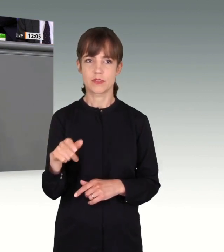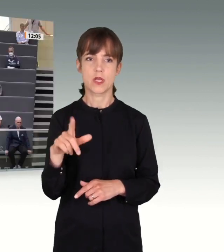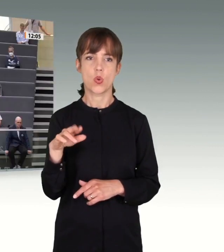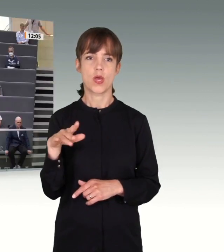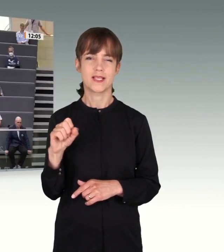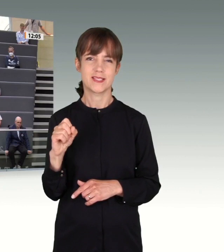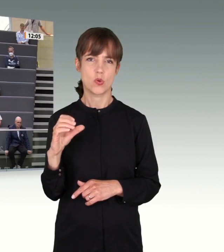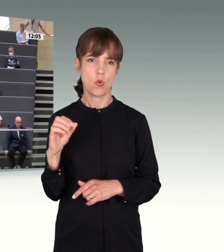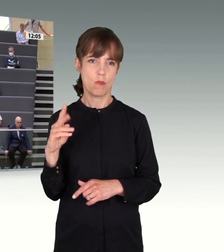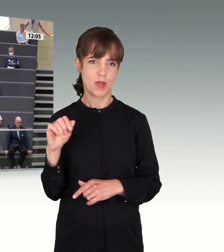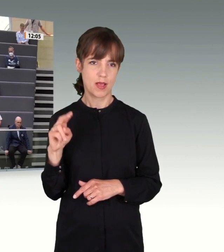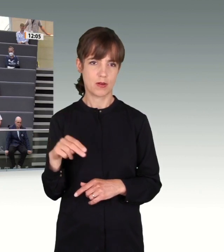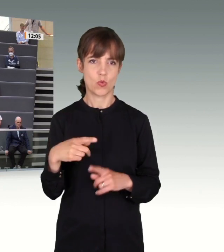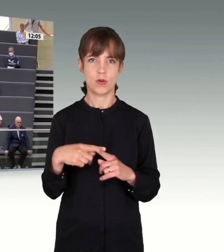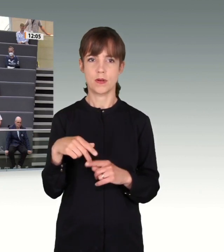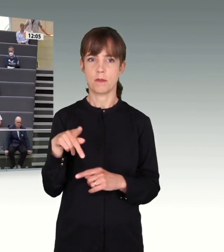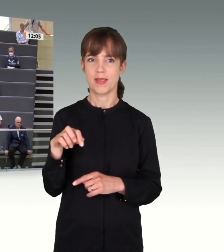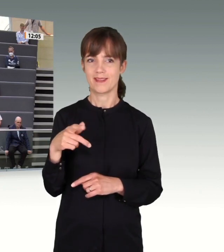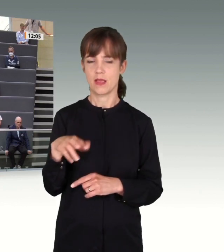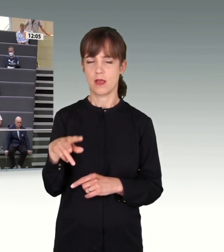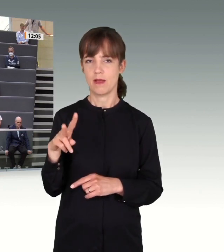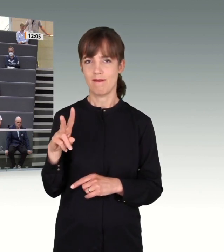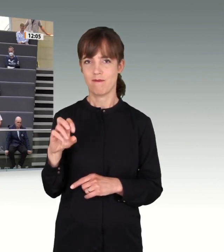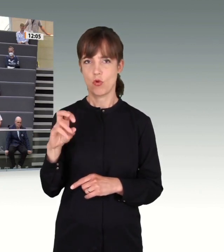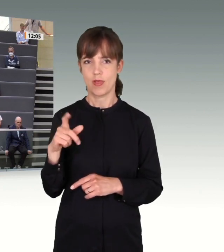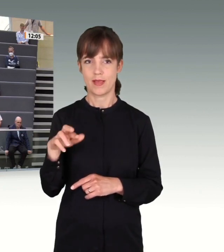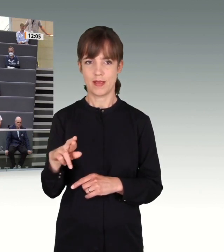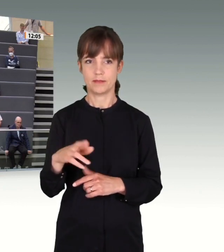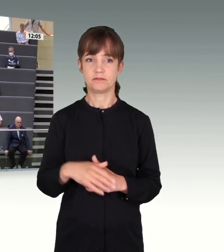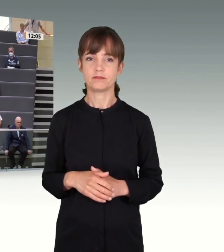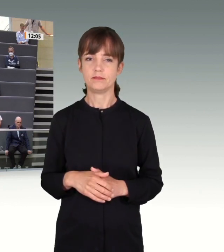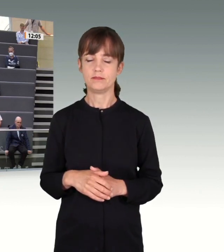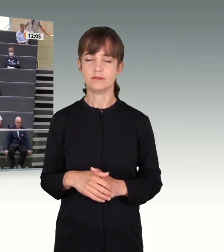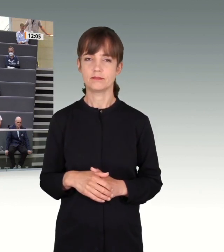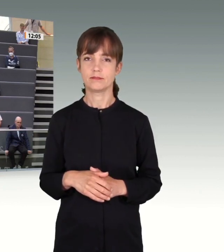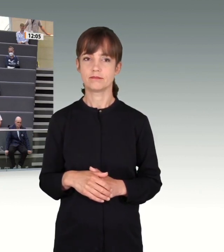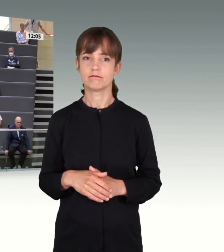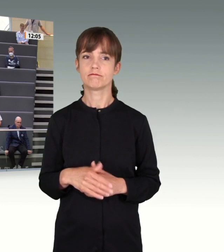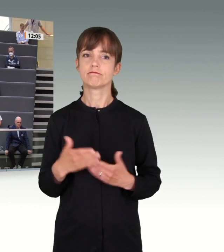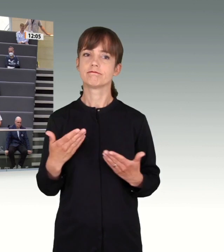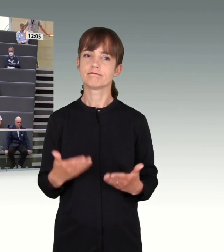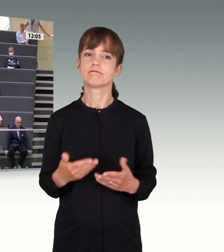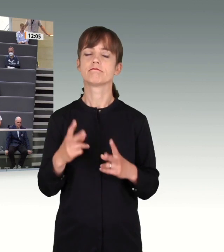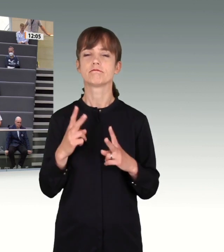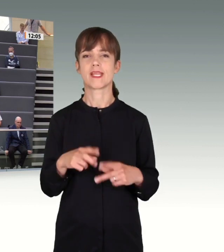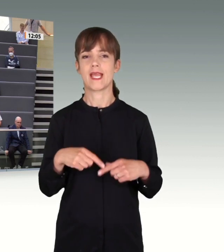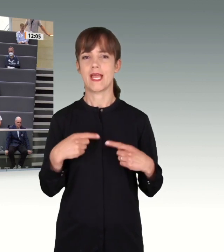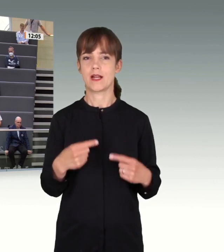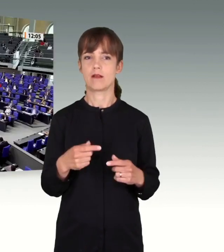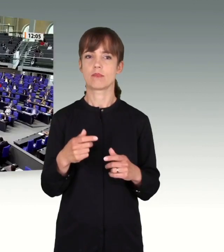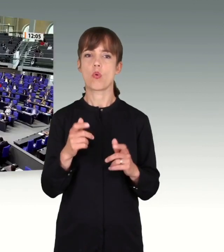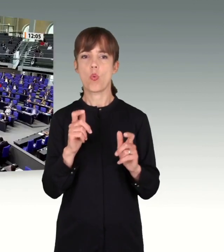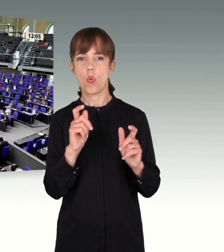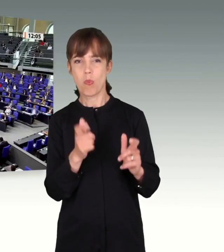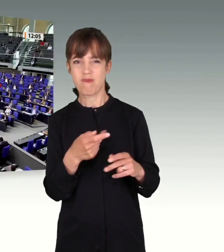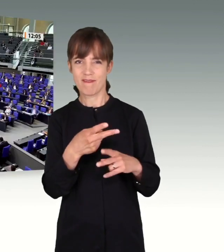alle sind dankbar, dass Sie die Einladung unseres Bundestagspräsidenten angenommen haben, jetzt hier die Debatte im Parlament verfolgen und